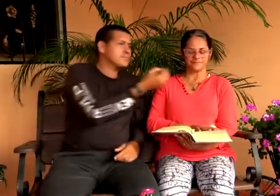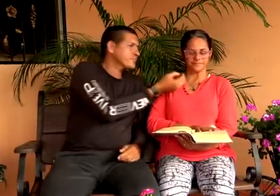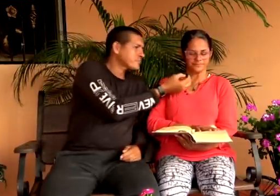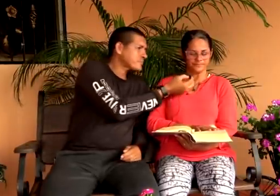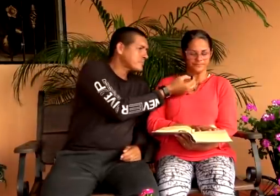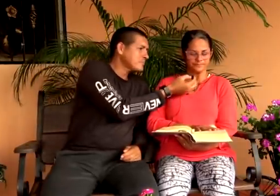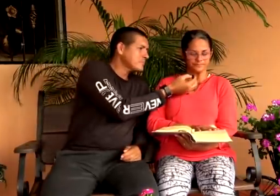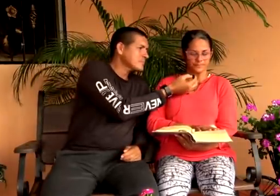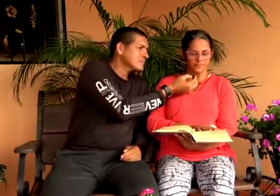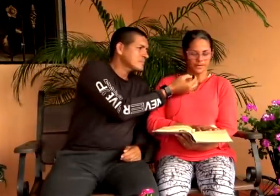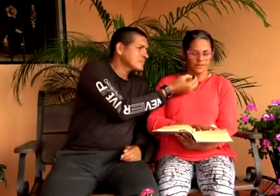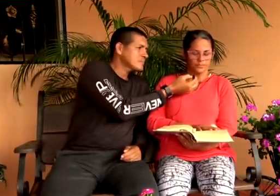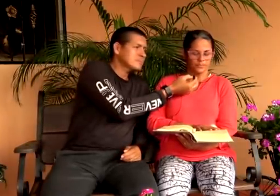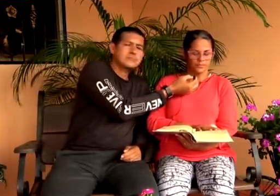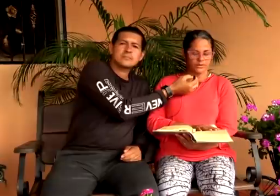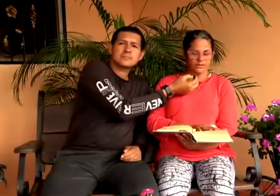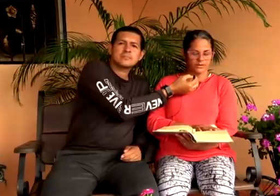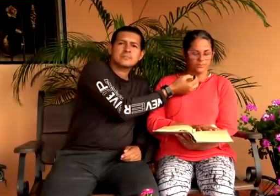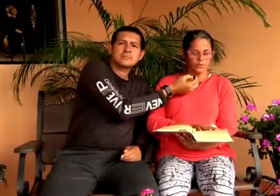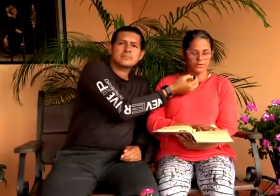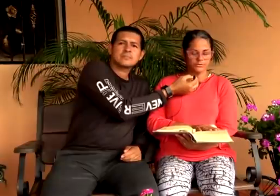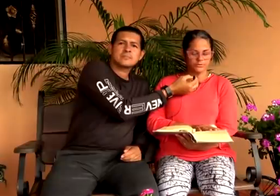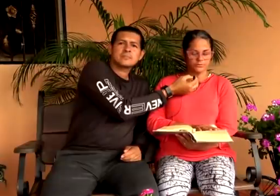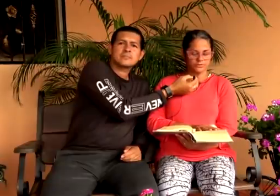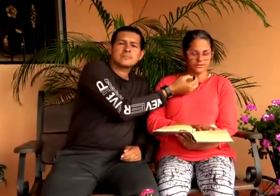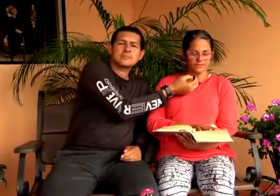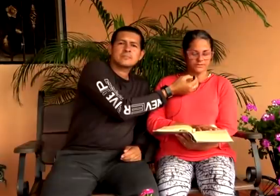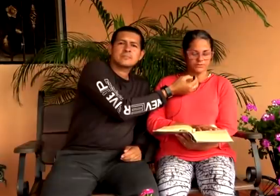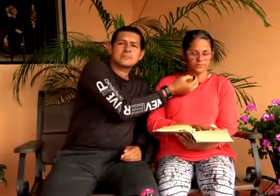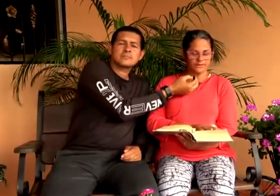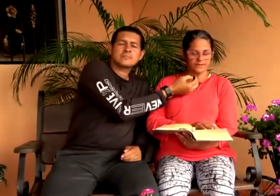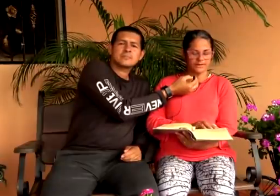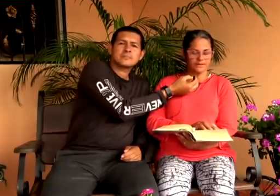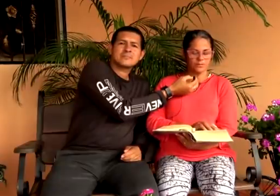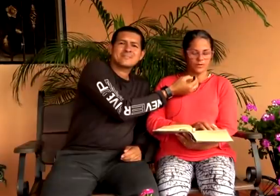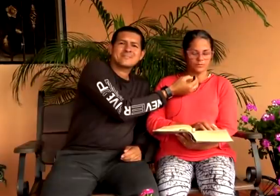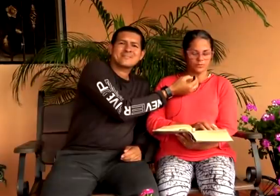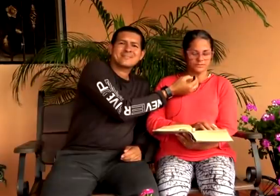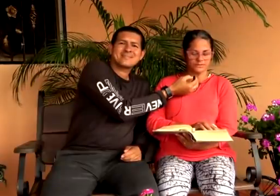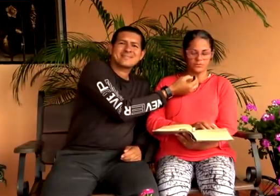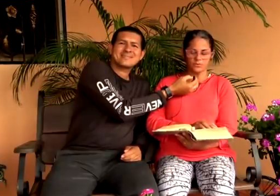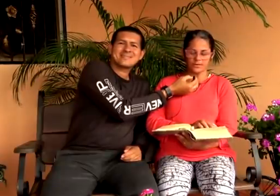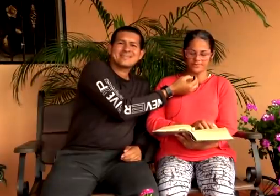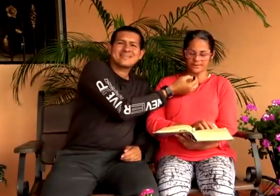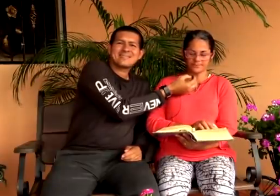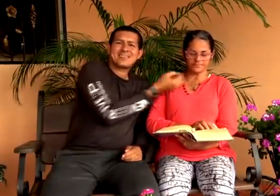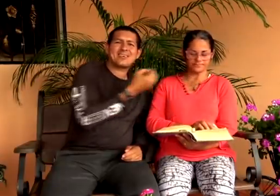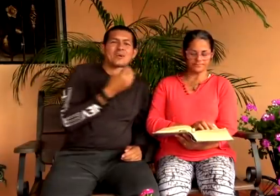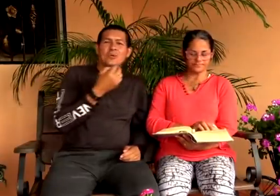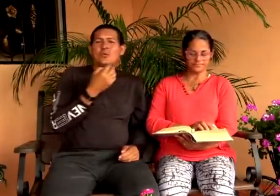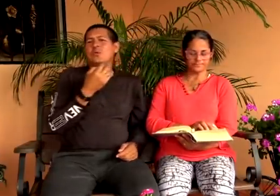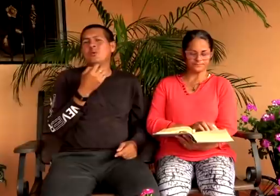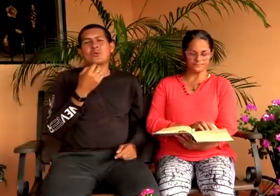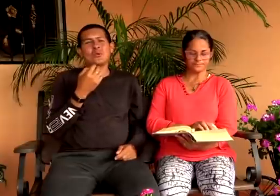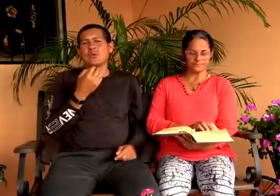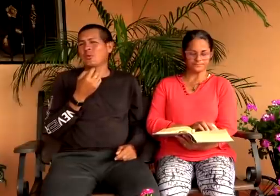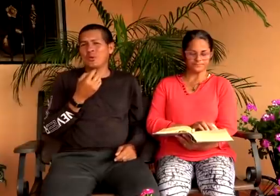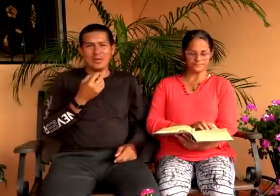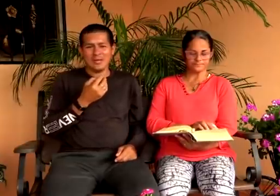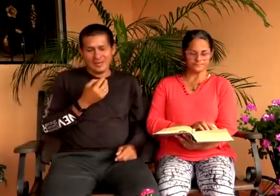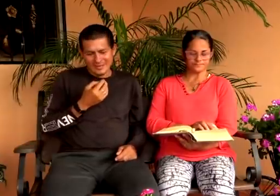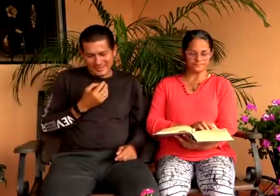siga porque por eso ustedes no me creen cuando les digo la verdad por